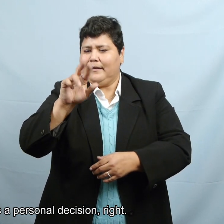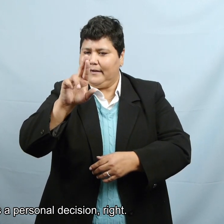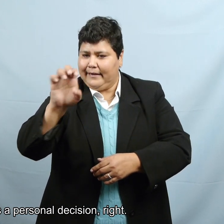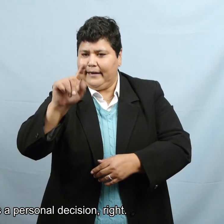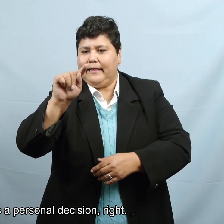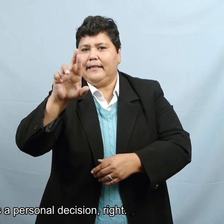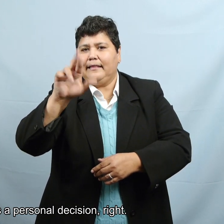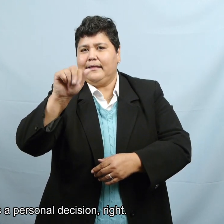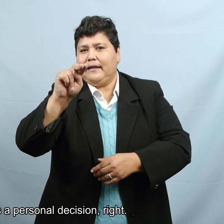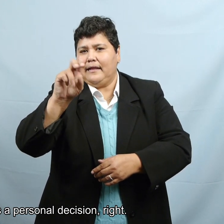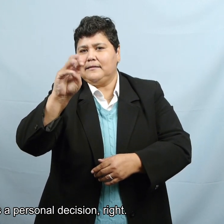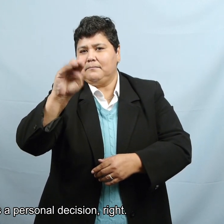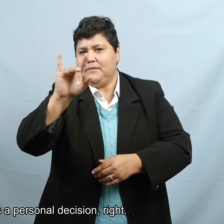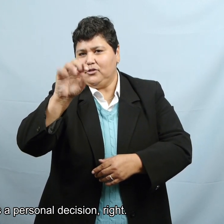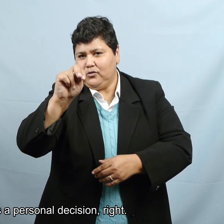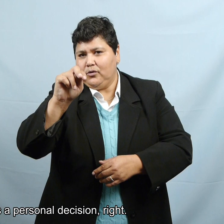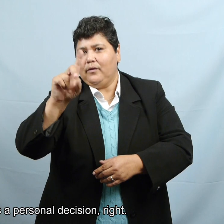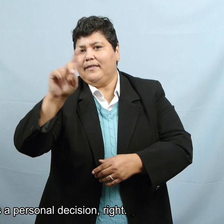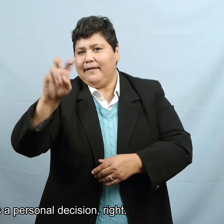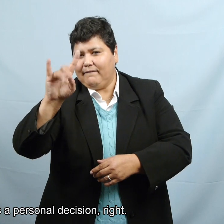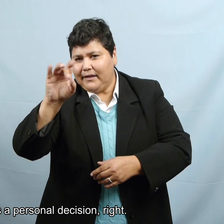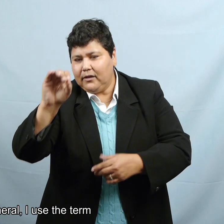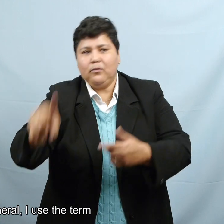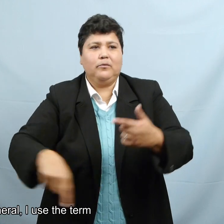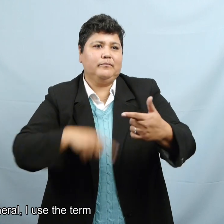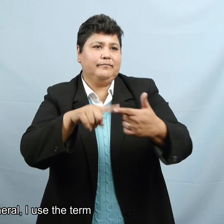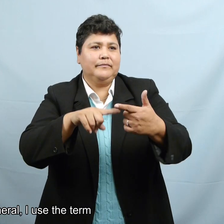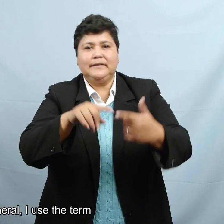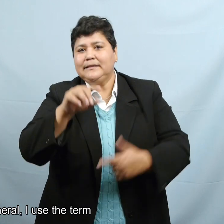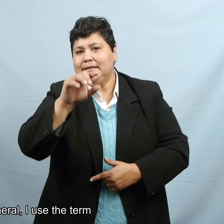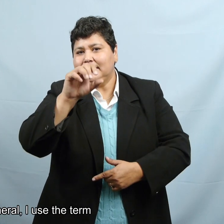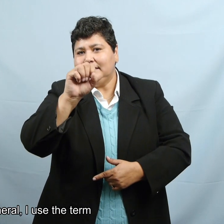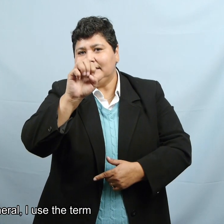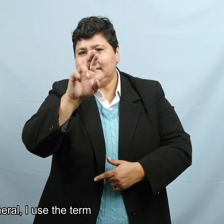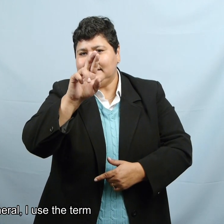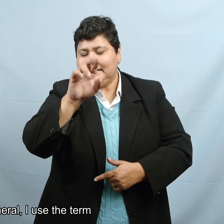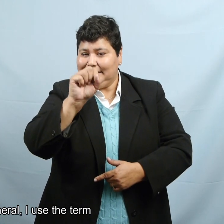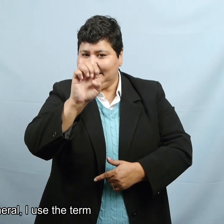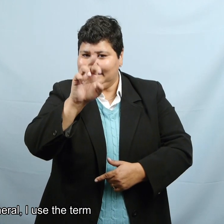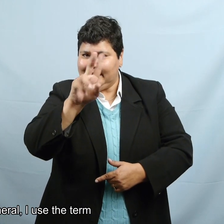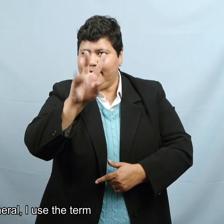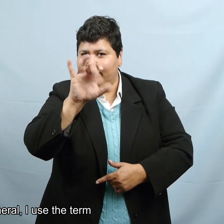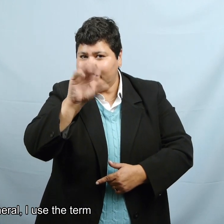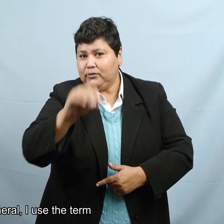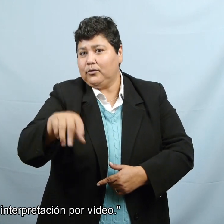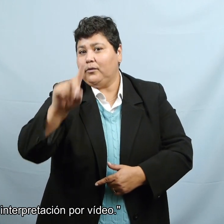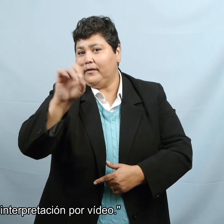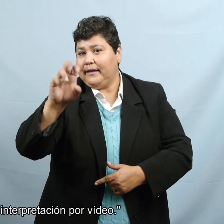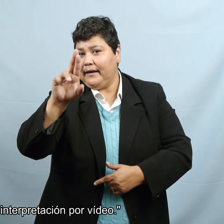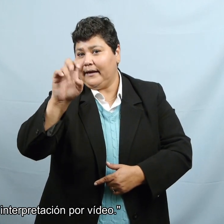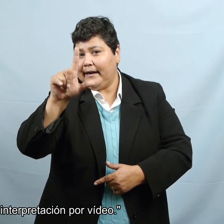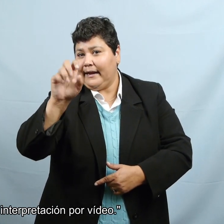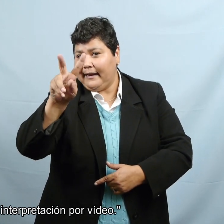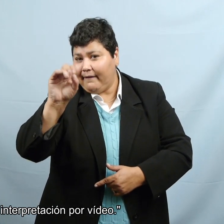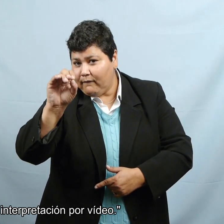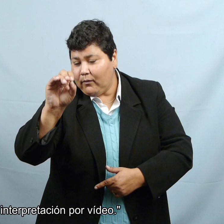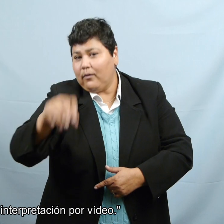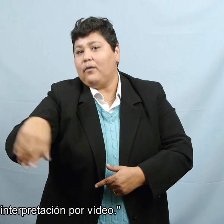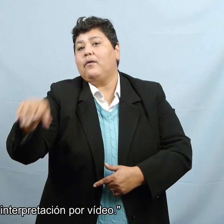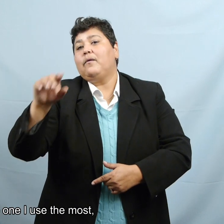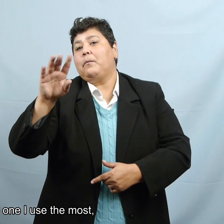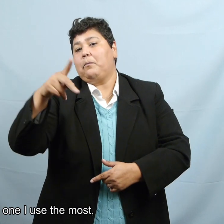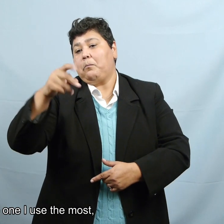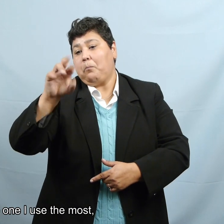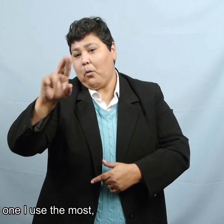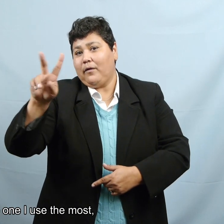pienso que eso es una decisión personal, ¿verdad? Pero por lo general yo utilizo el término servicio de interpretación por